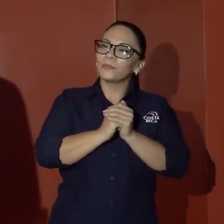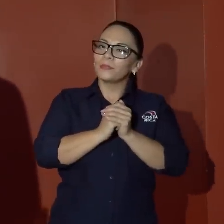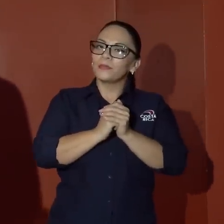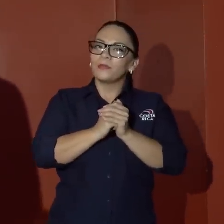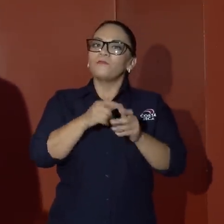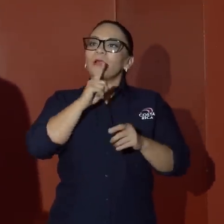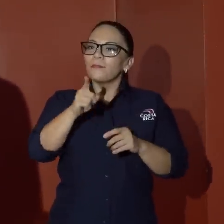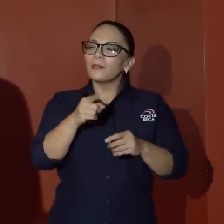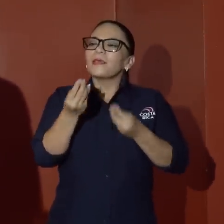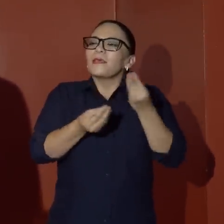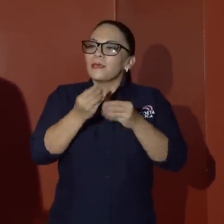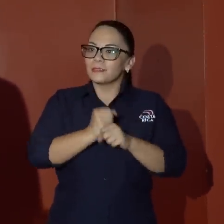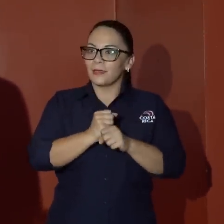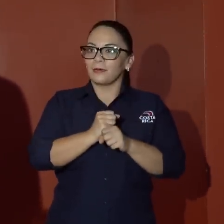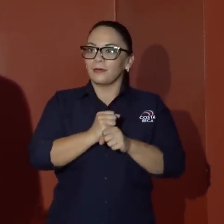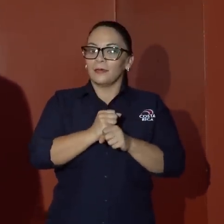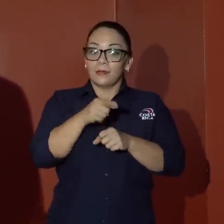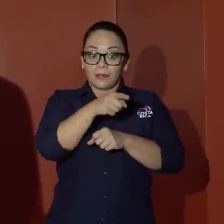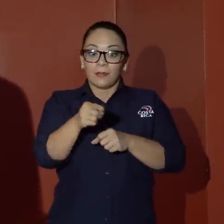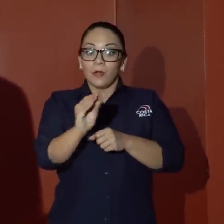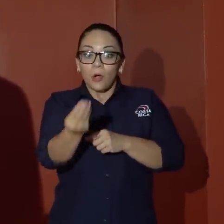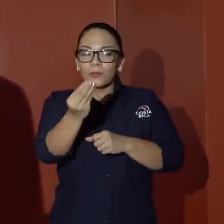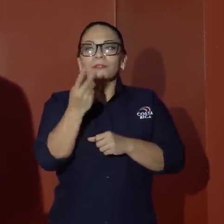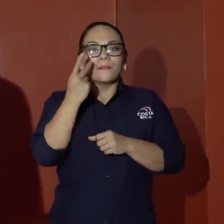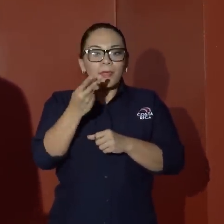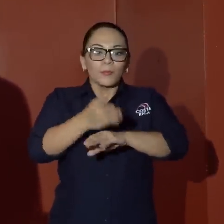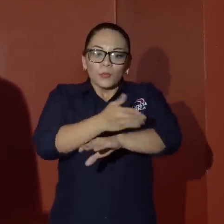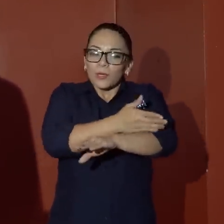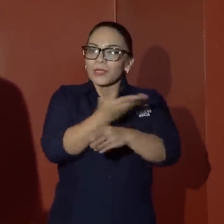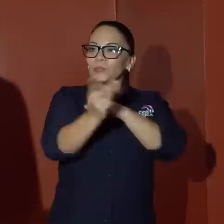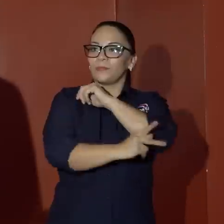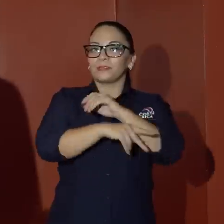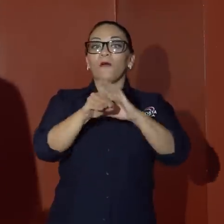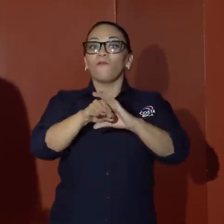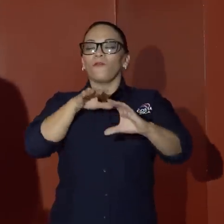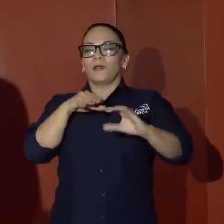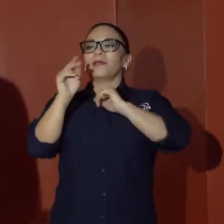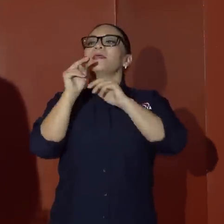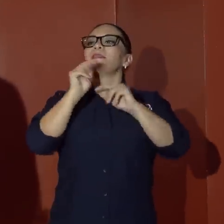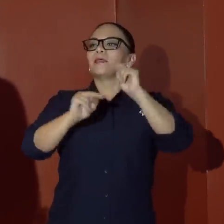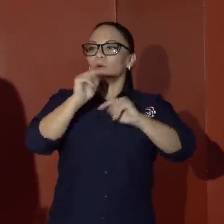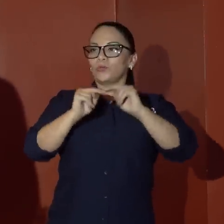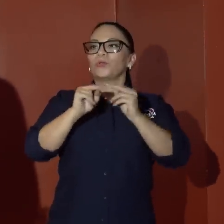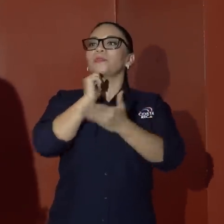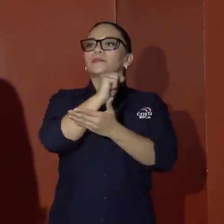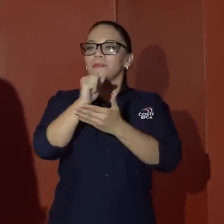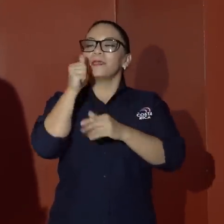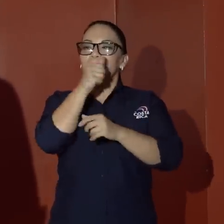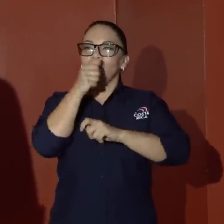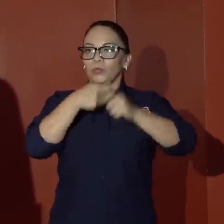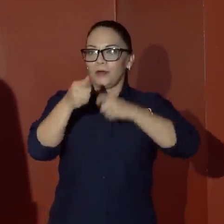lo que hay que hacer es que estos jóvenes vean progreso fuera del negocio del sicariato y el